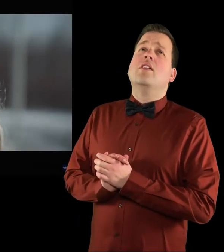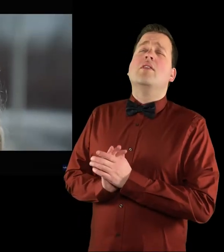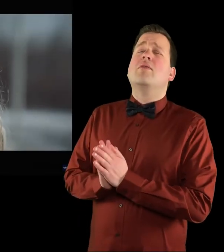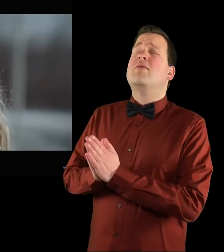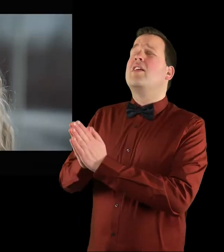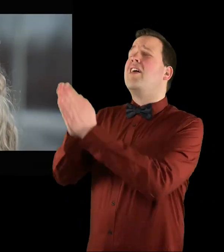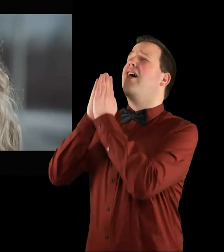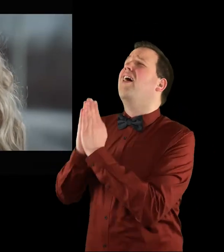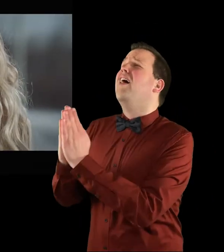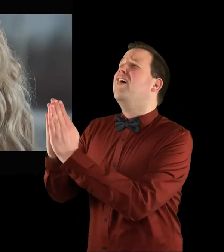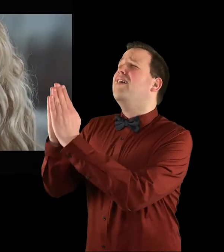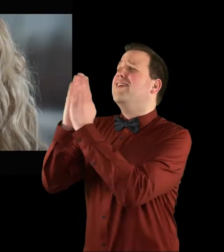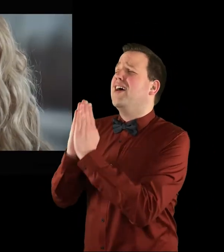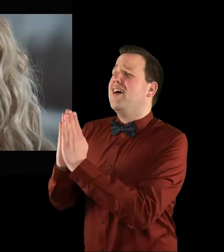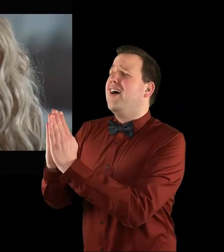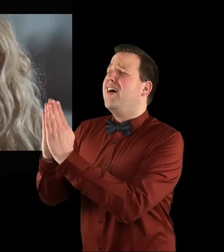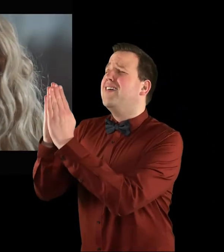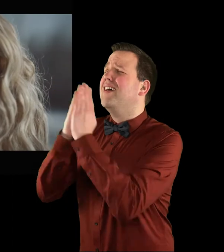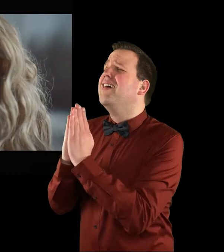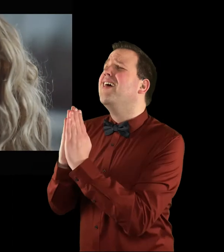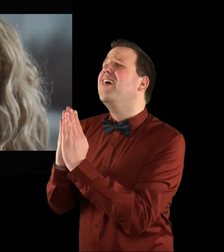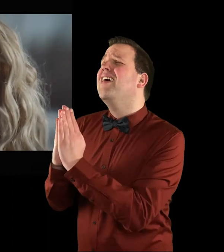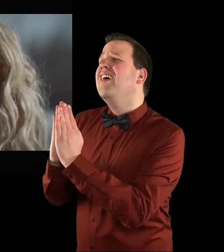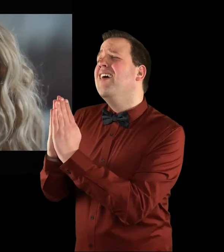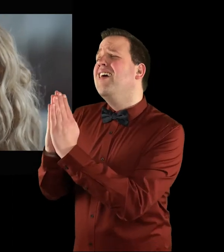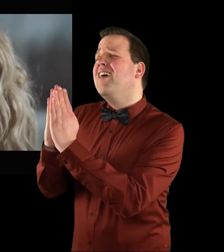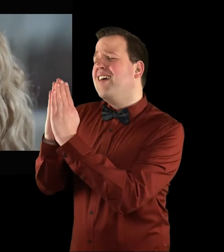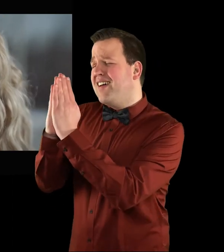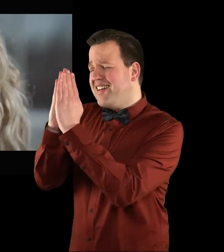Zotë i nuk ma faljë